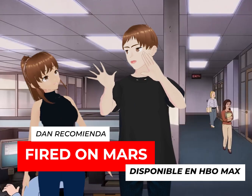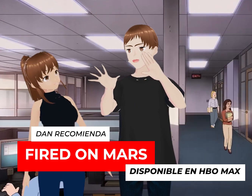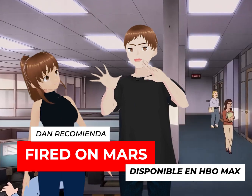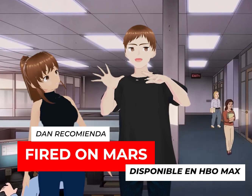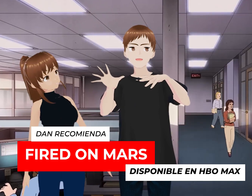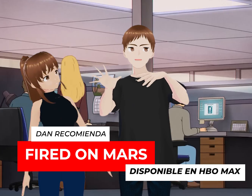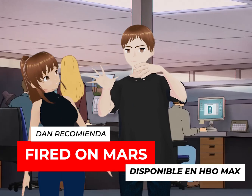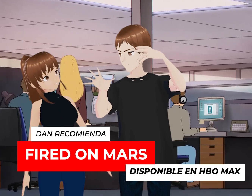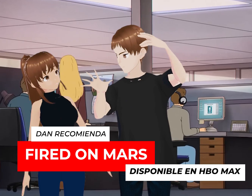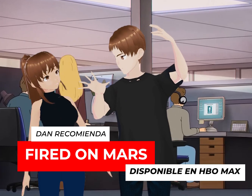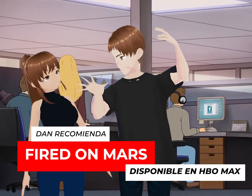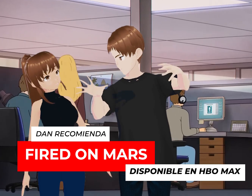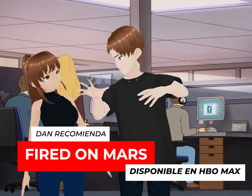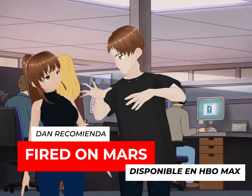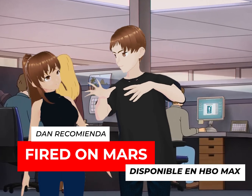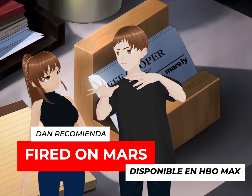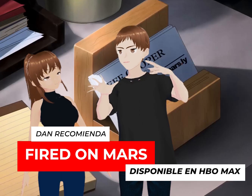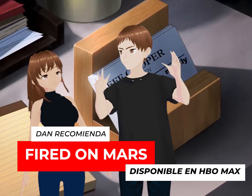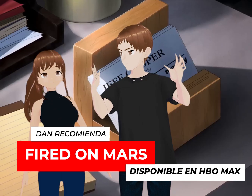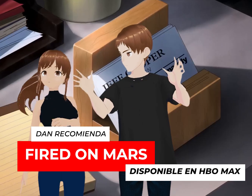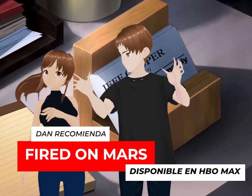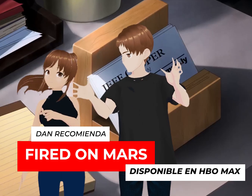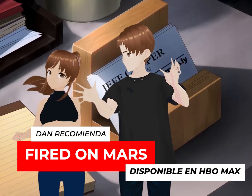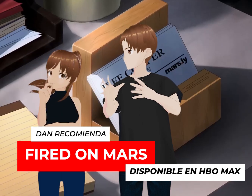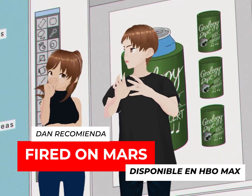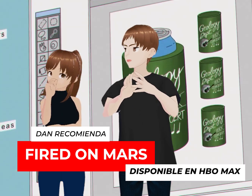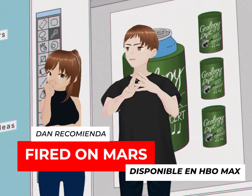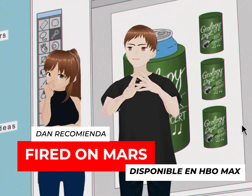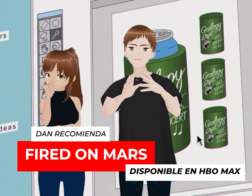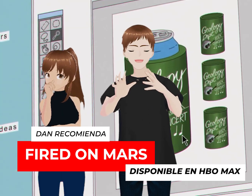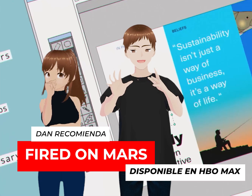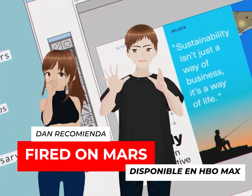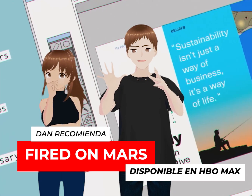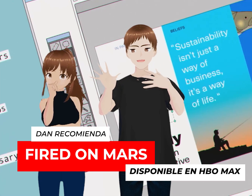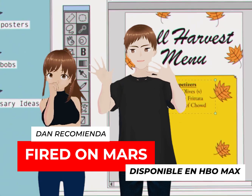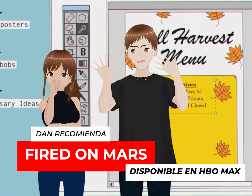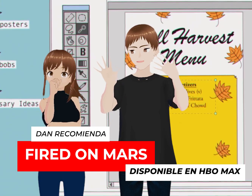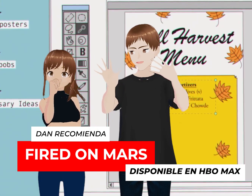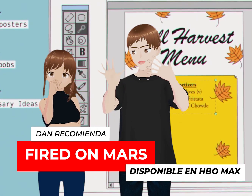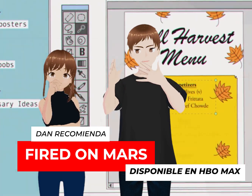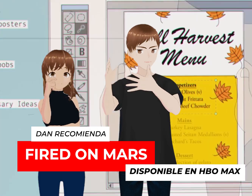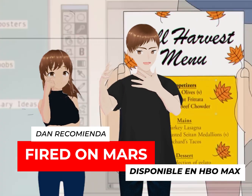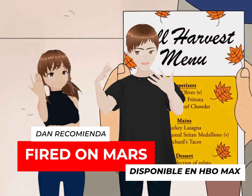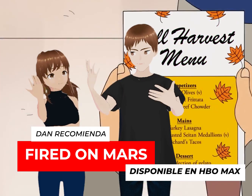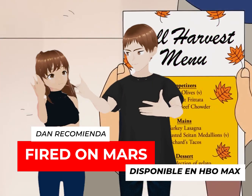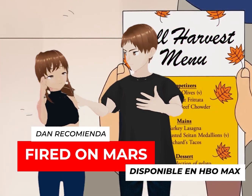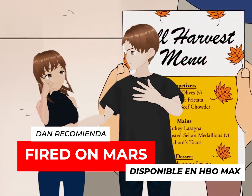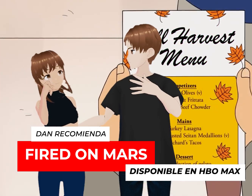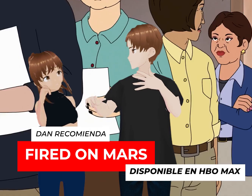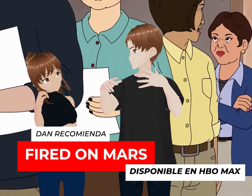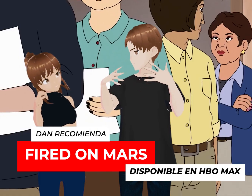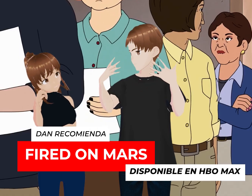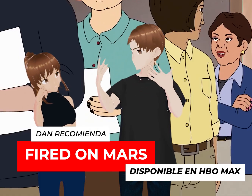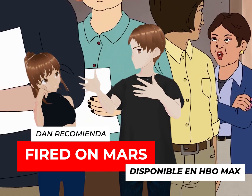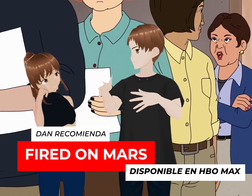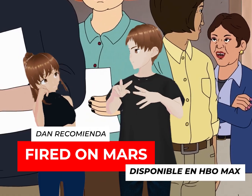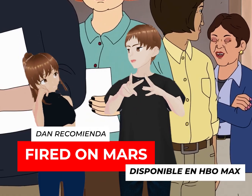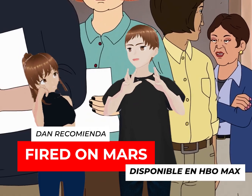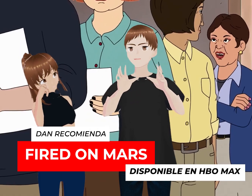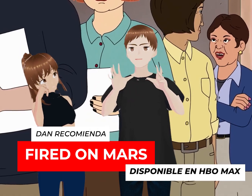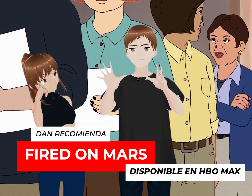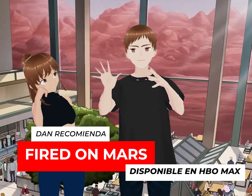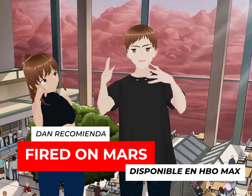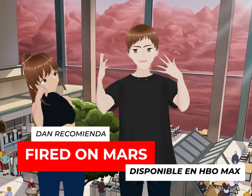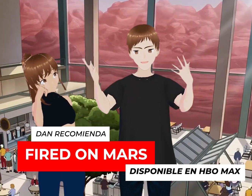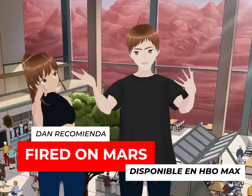podemos colonizar Marte en un futuro no tan lejano. Entonces hay que empezar a terraformar el planeta para que sea habitable